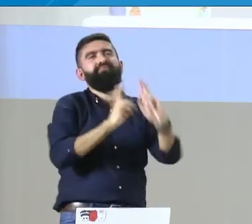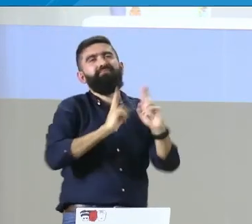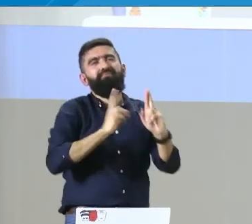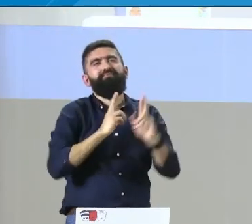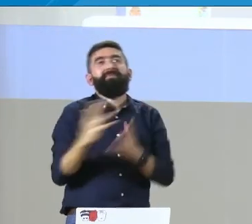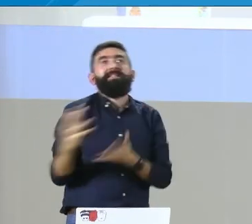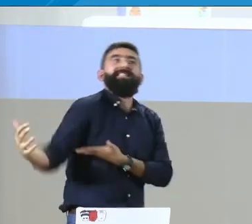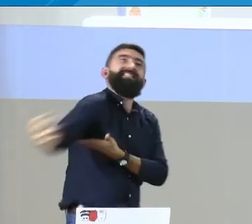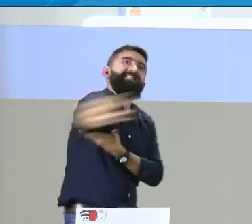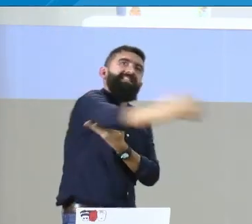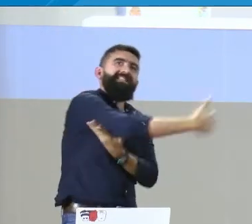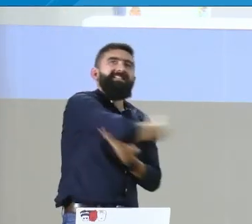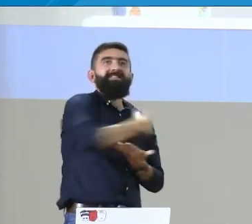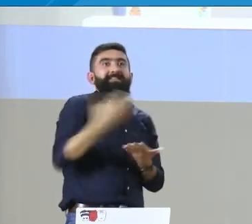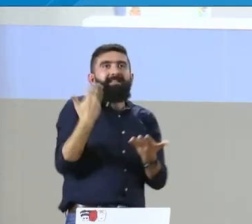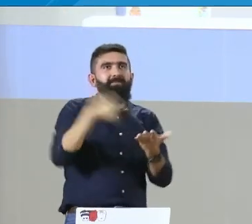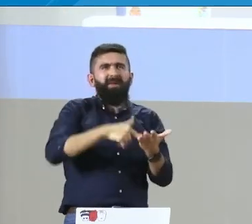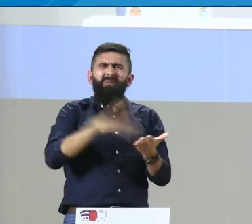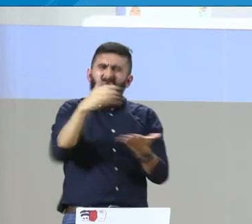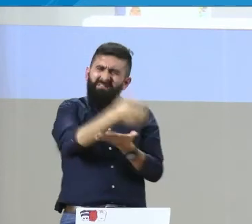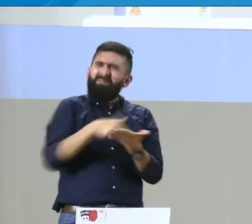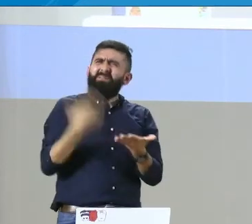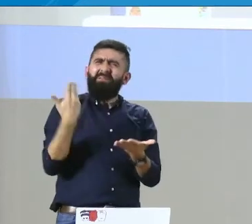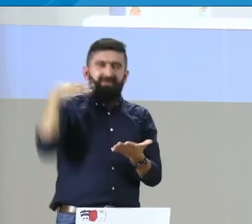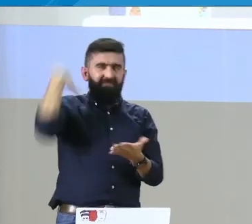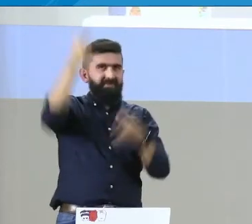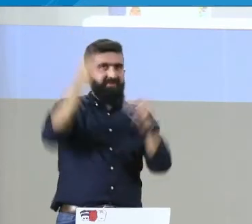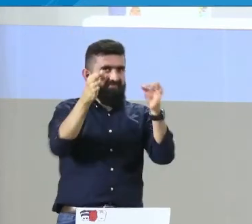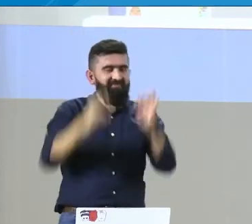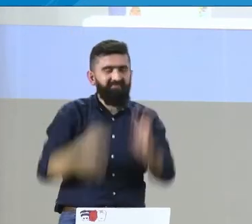referentes en las diferentes líneas de investigación.